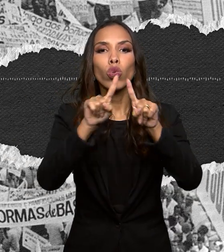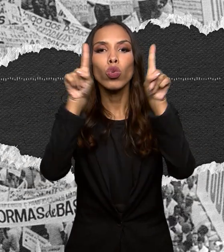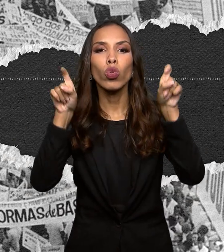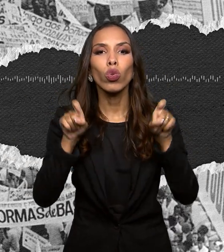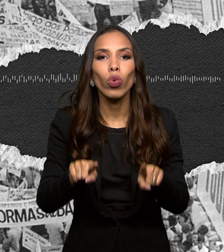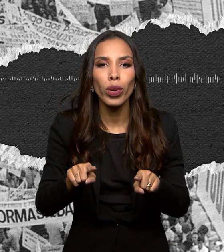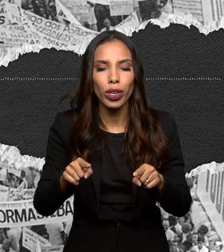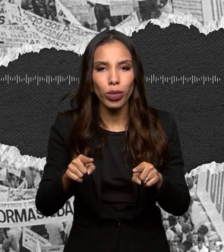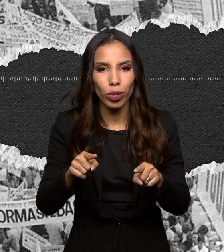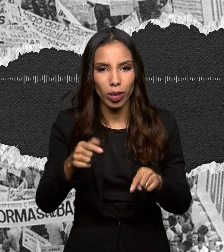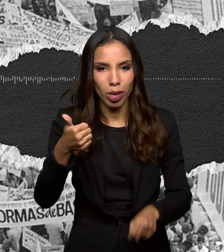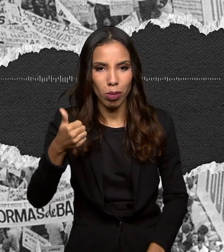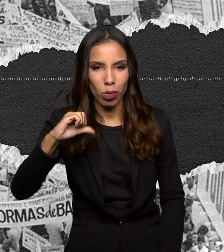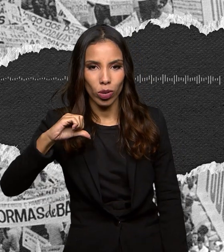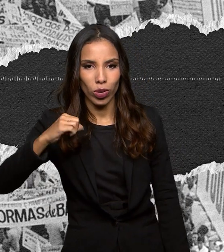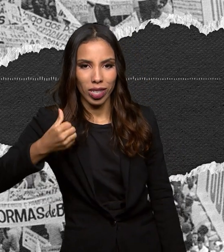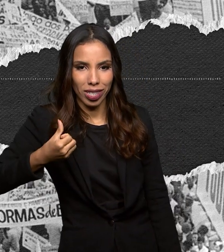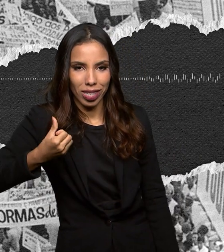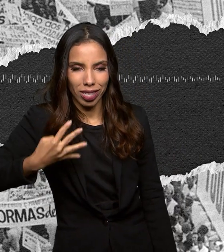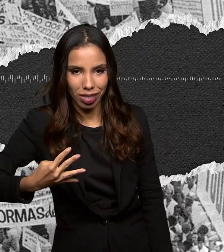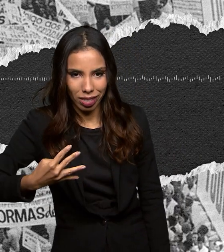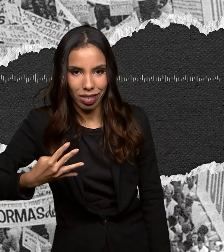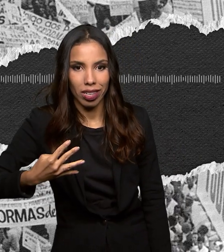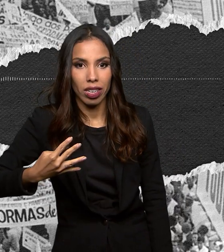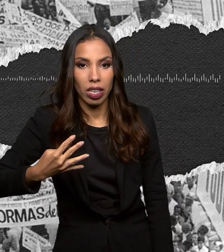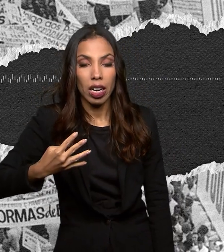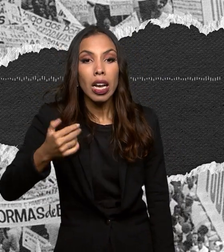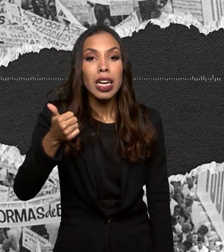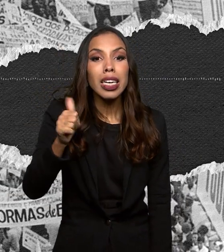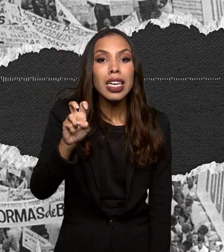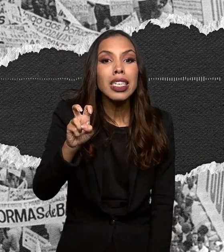Vamos voltar para pouco mais de 15 dias antes do golpe.